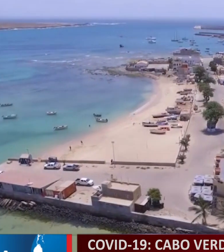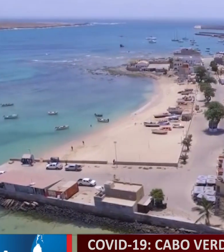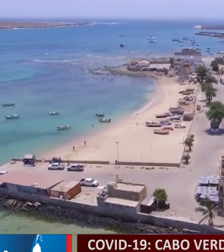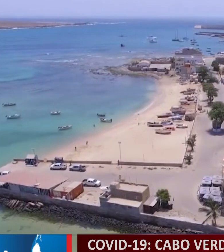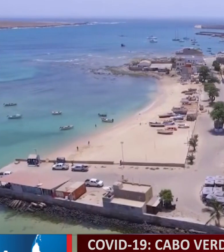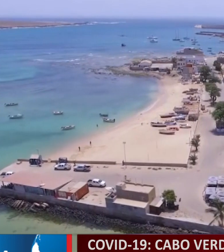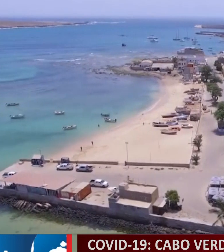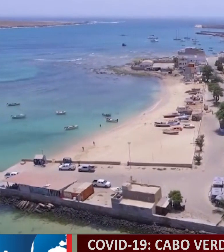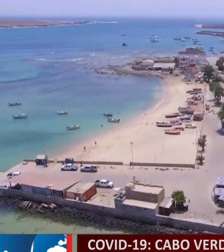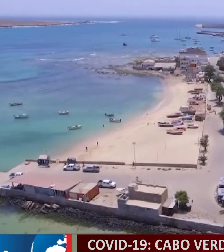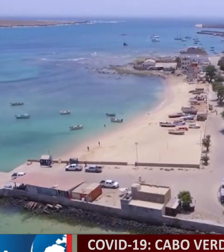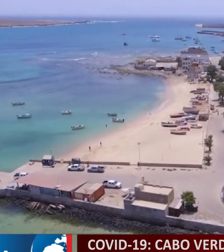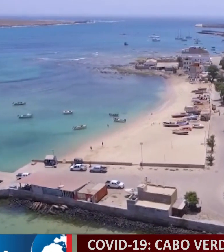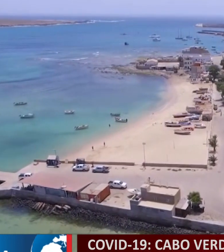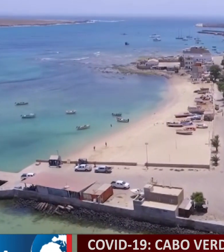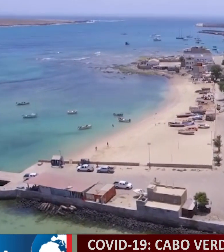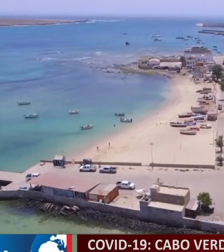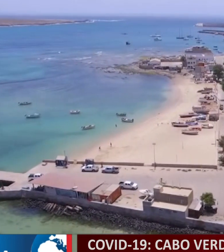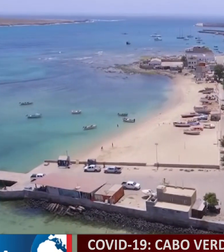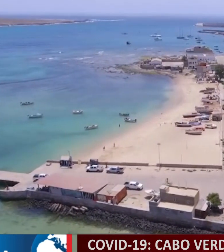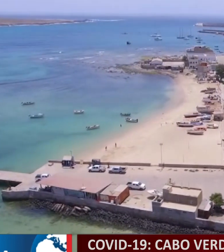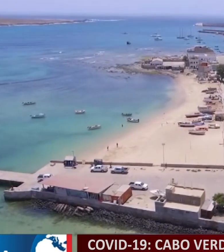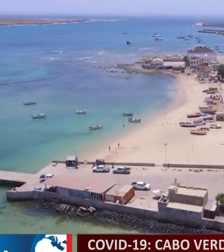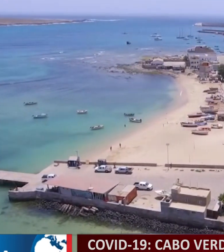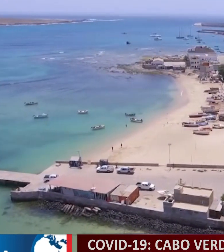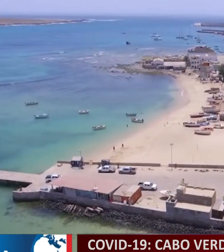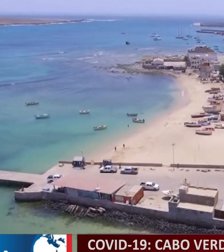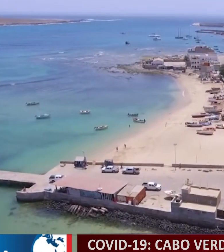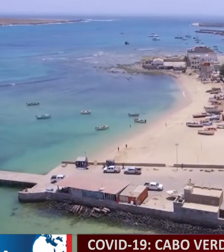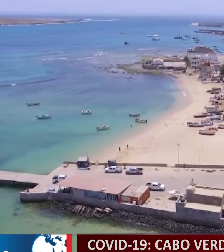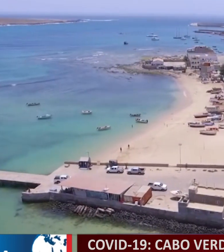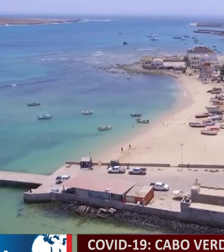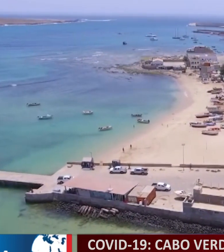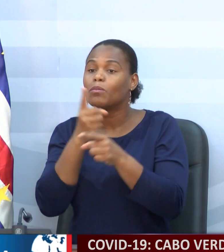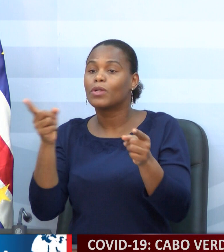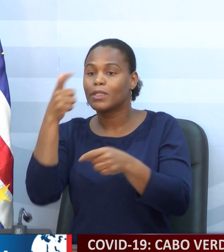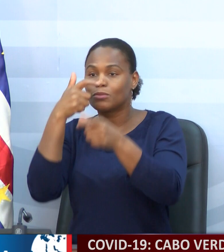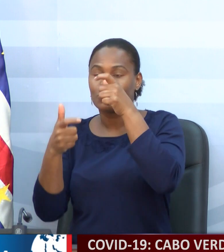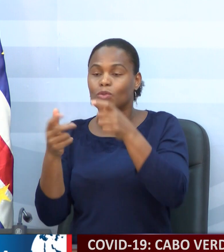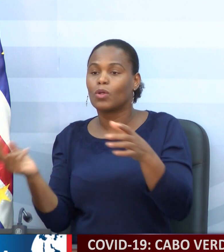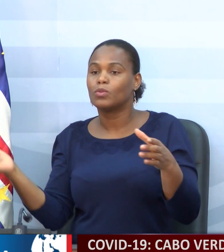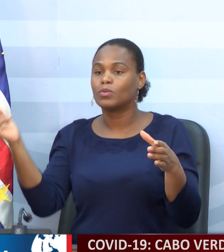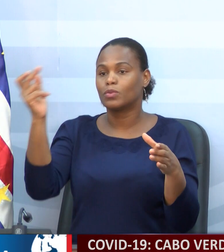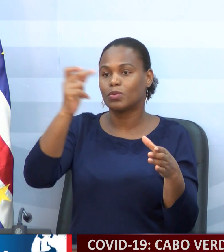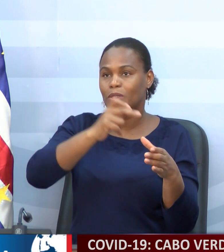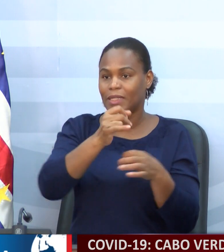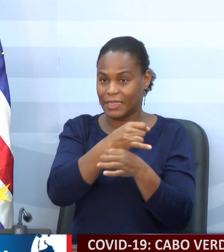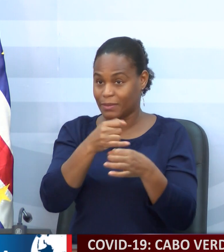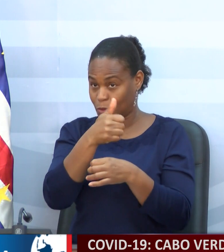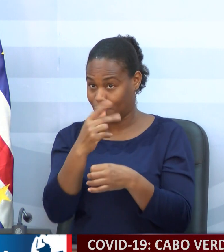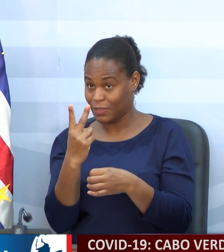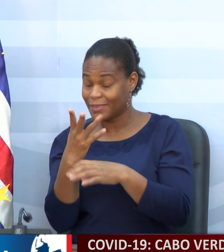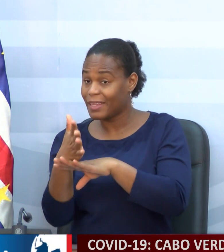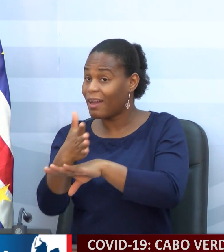a nível da comunidade na boa vista. Ou seja, é esse bem de boa vista antes